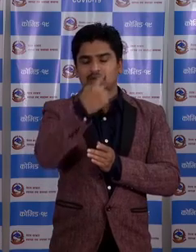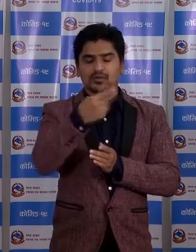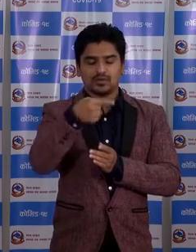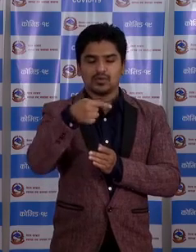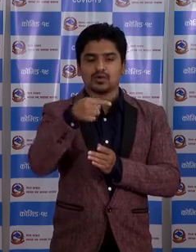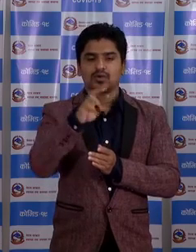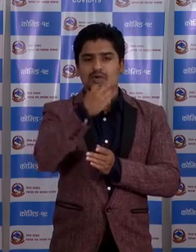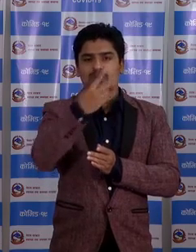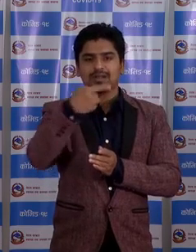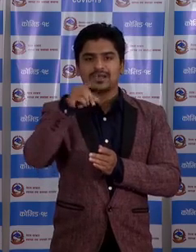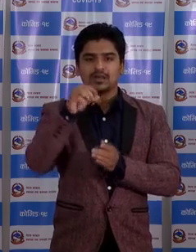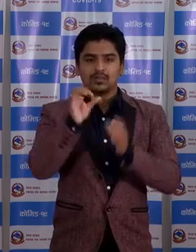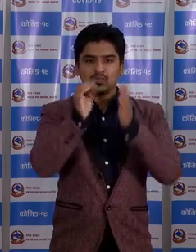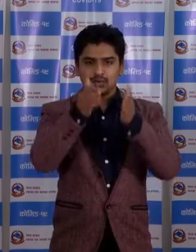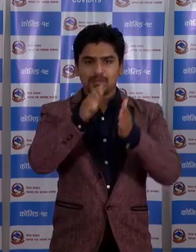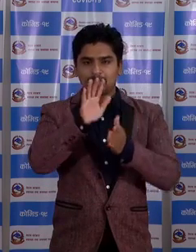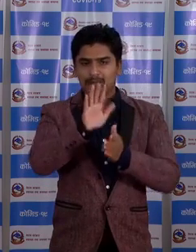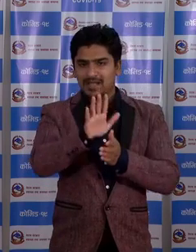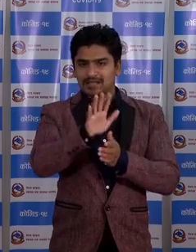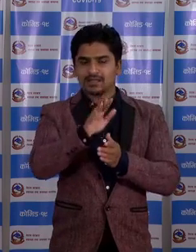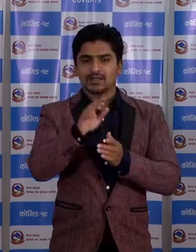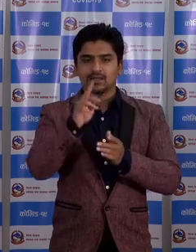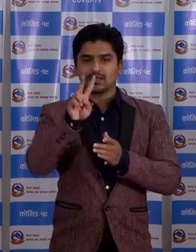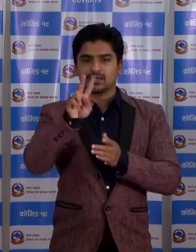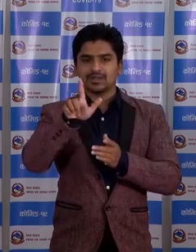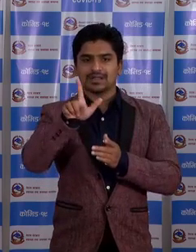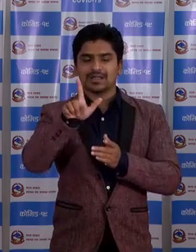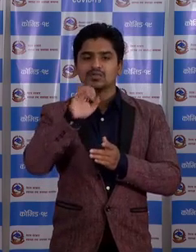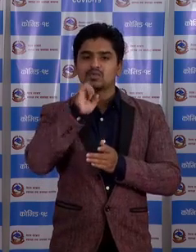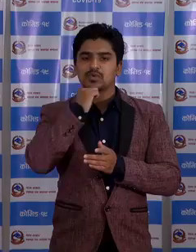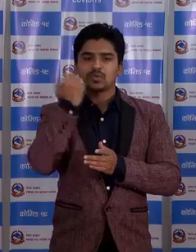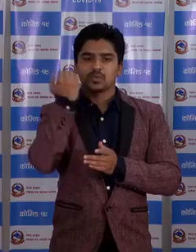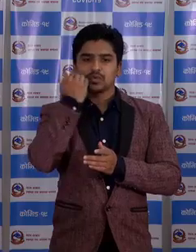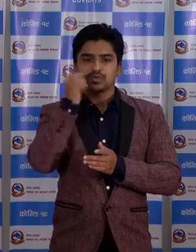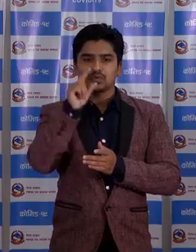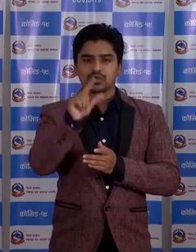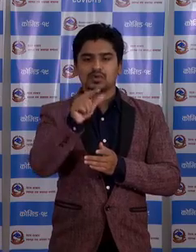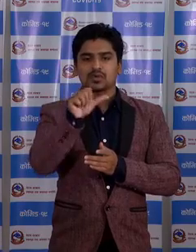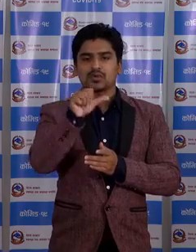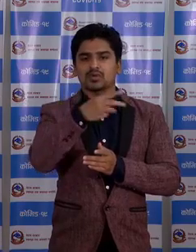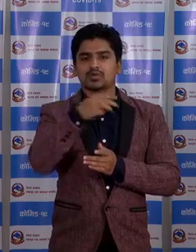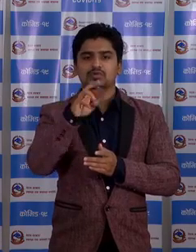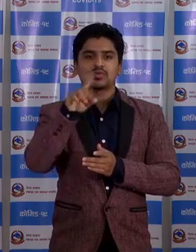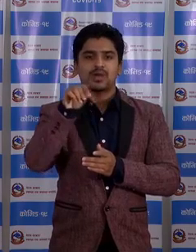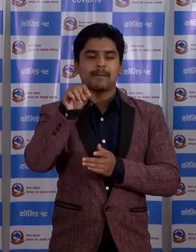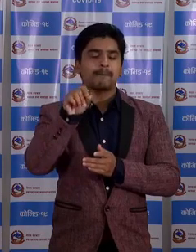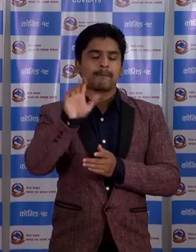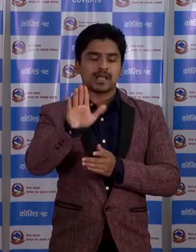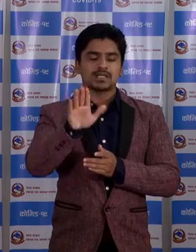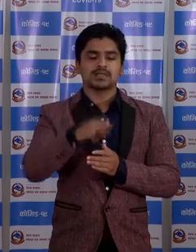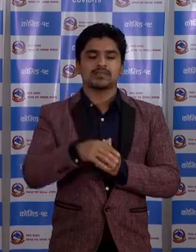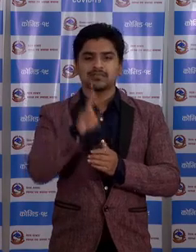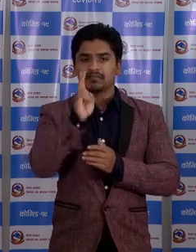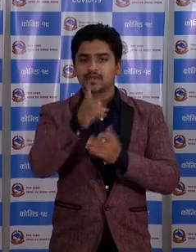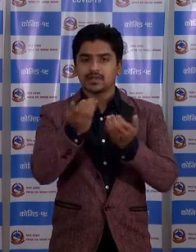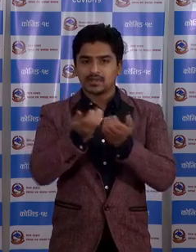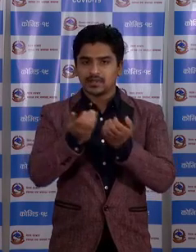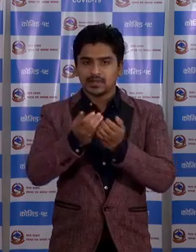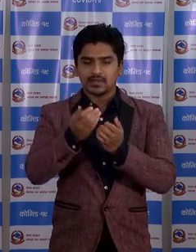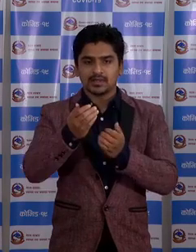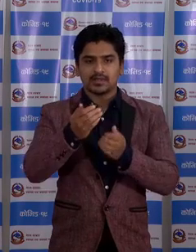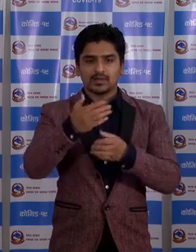5 का रा 27 बर्ष का पुरुश खजुरा 5 का रहनुबयको छ। तेसे गरी